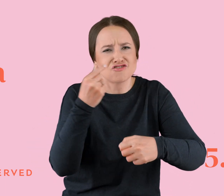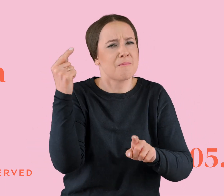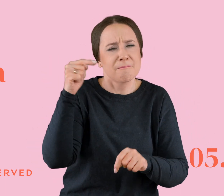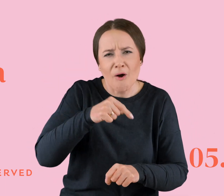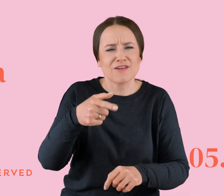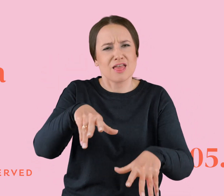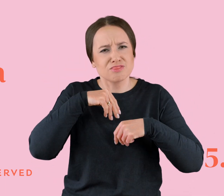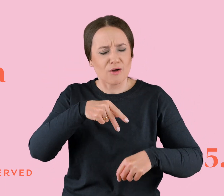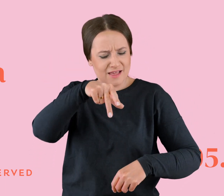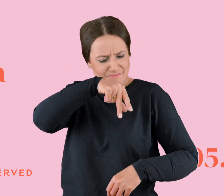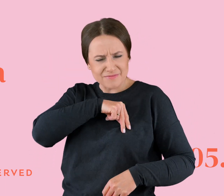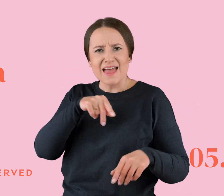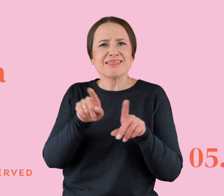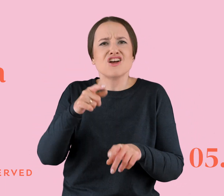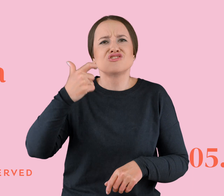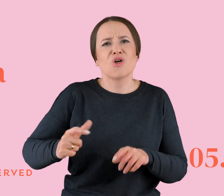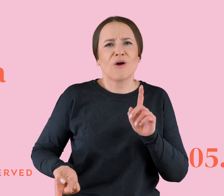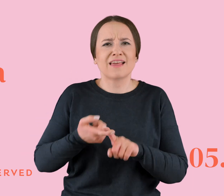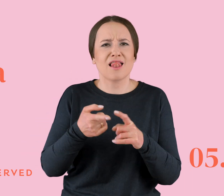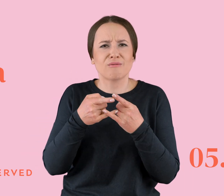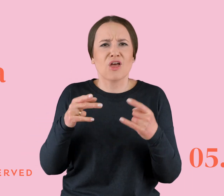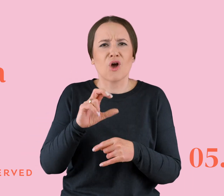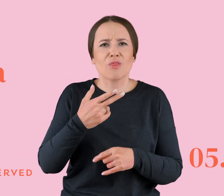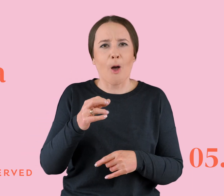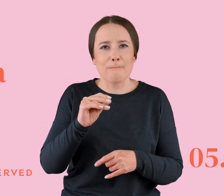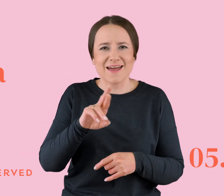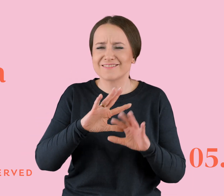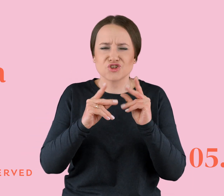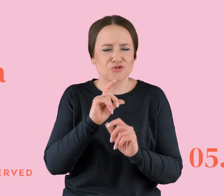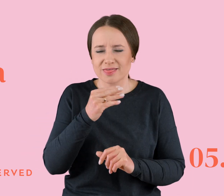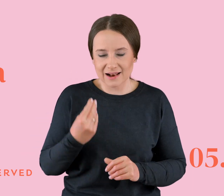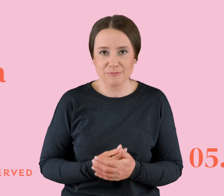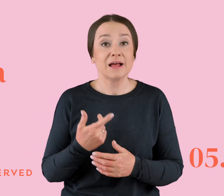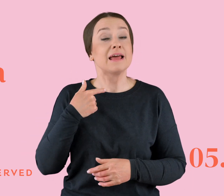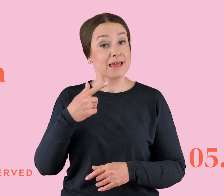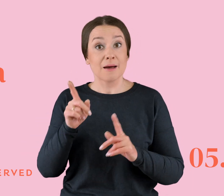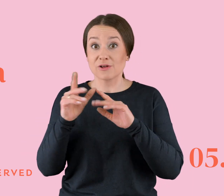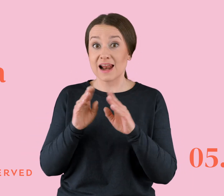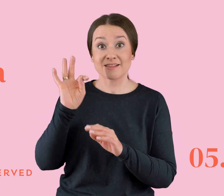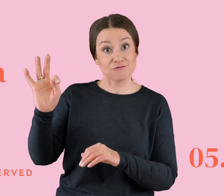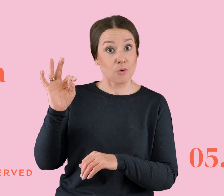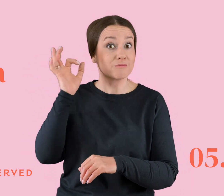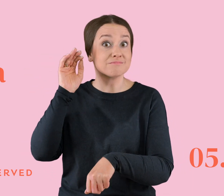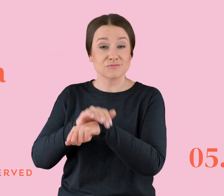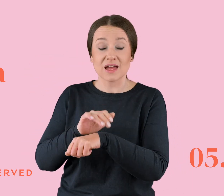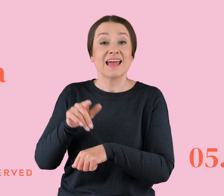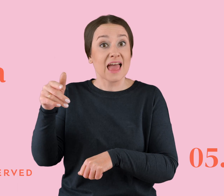kilogramów knopersów, no wszystko co najlepsze. Porozmawiałam wtedy z jej przyjaciółką i dowiedziałam się, że ona już dawno chciała ze mną zerwać,